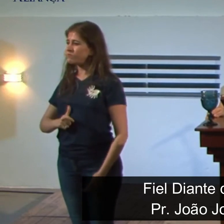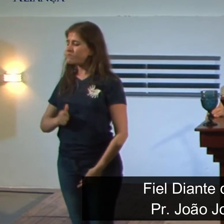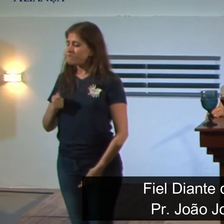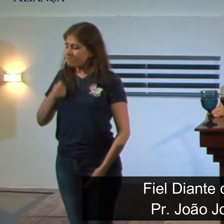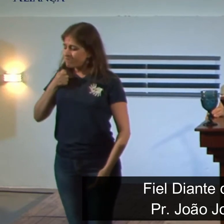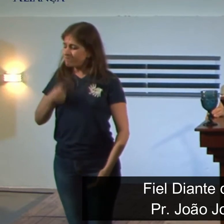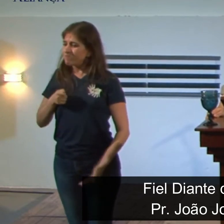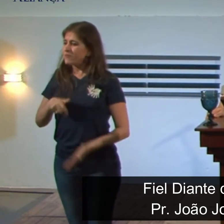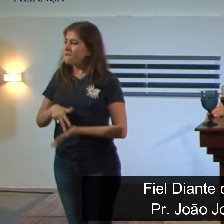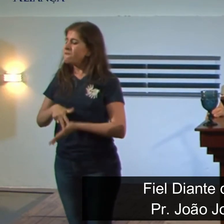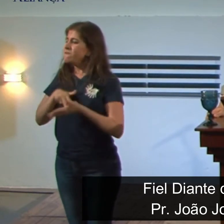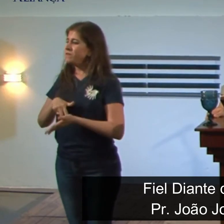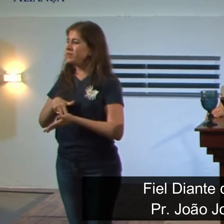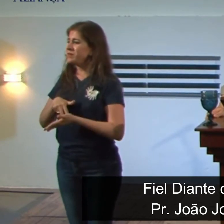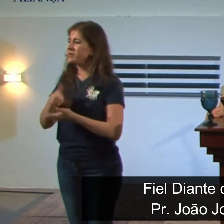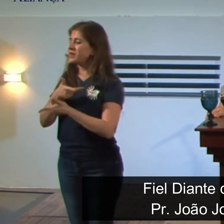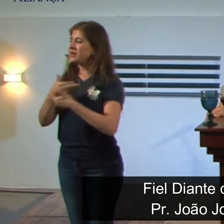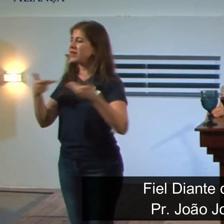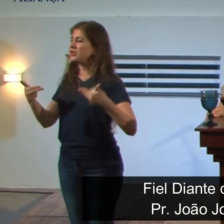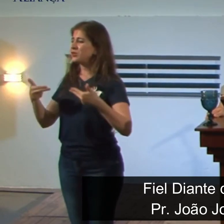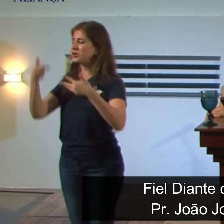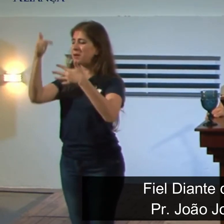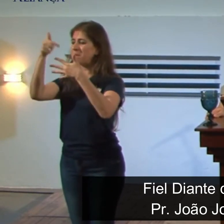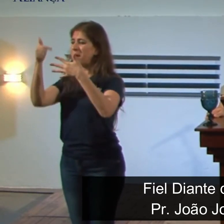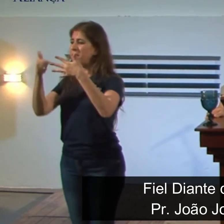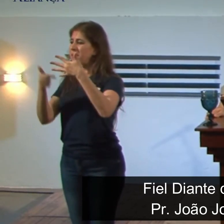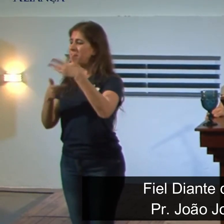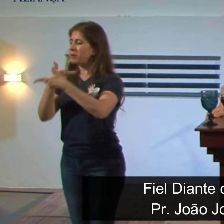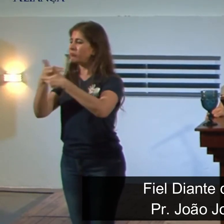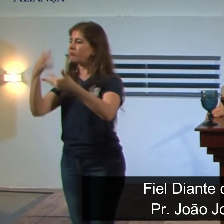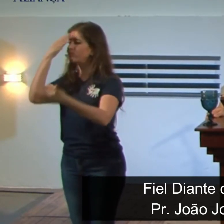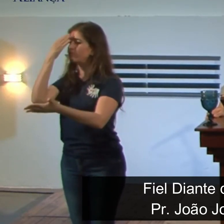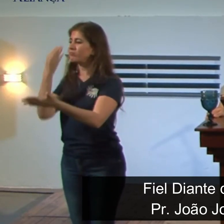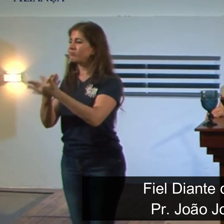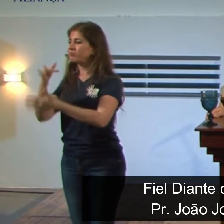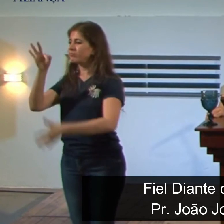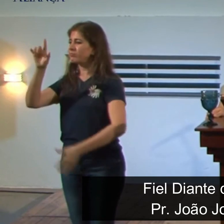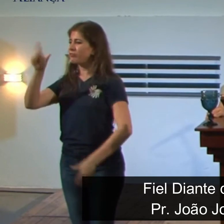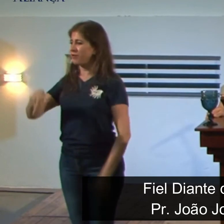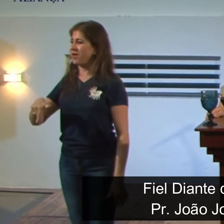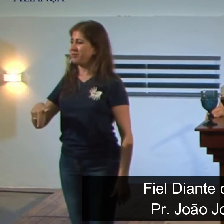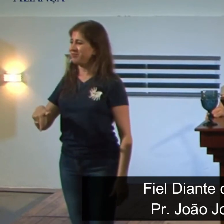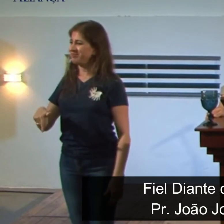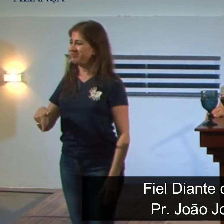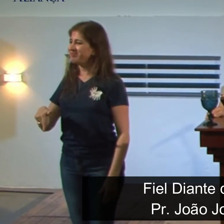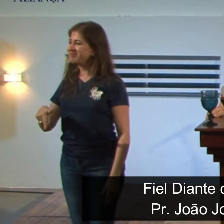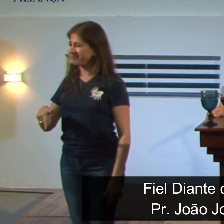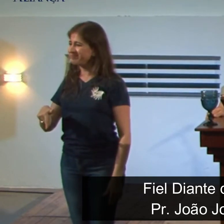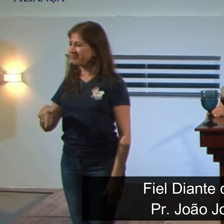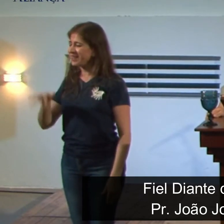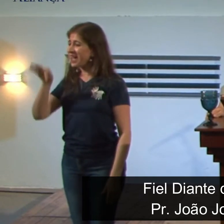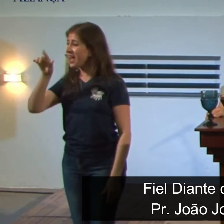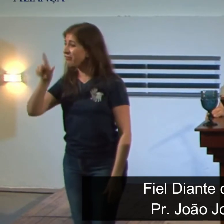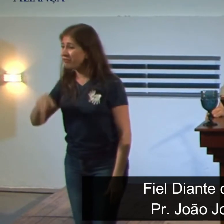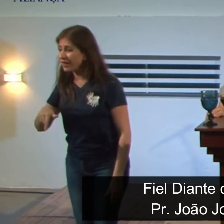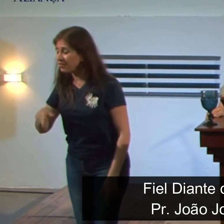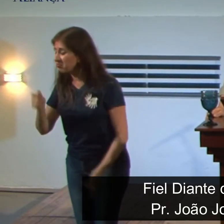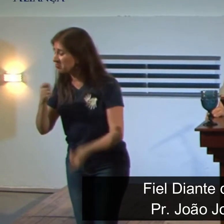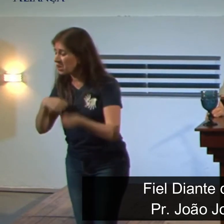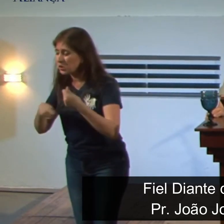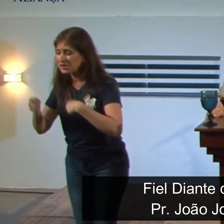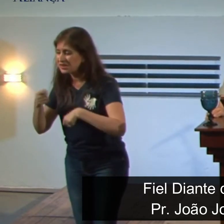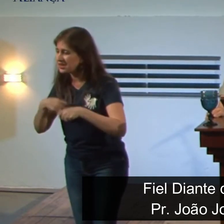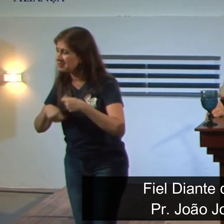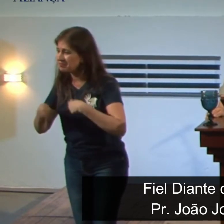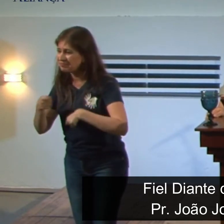intransigente em relação às questões da minha fé intransigente a nossa fé é inegociável